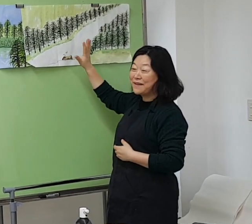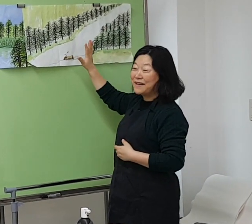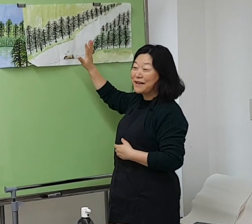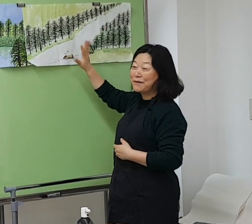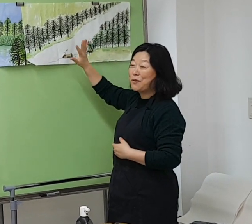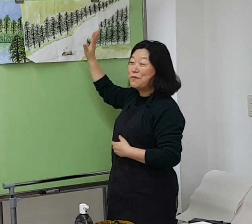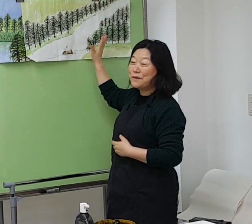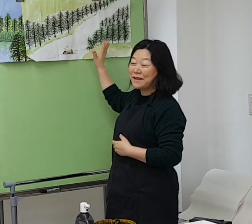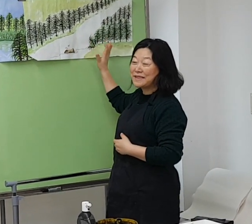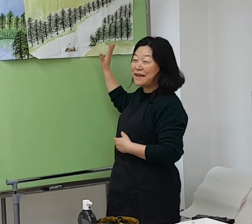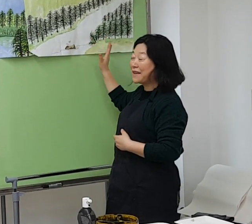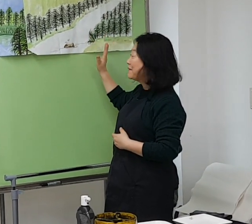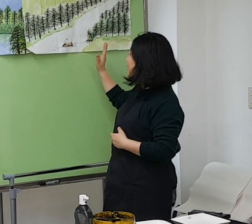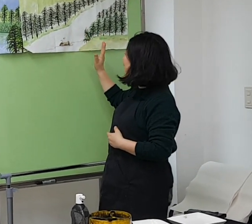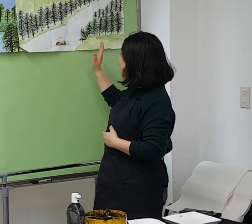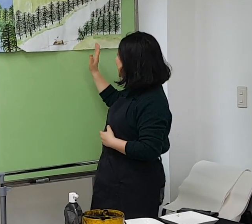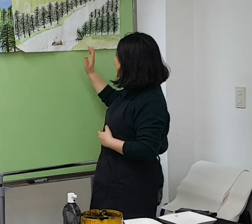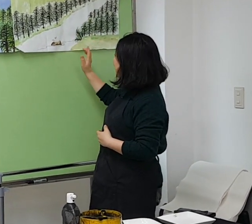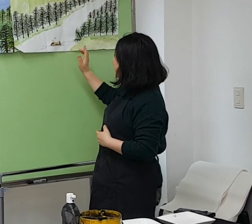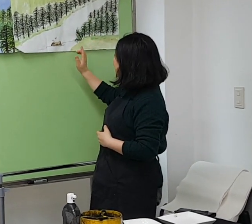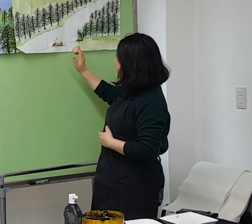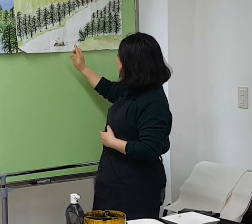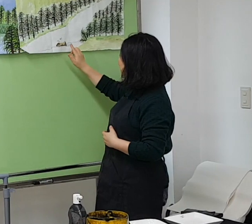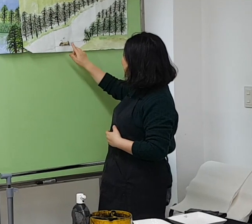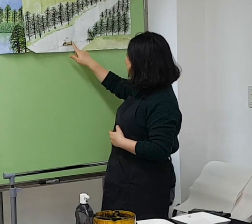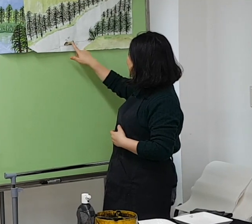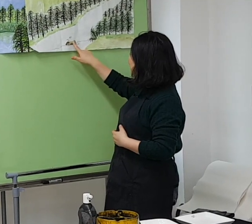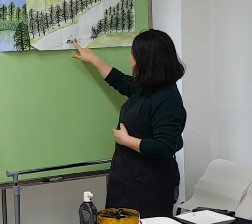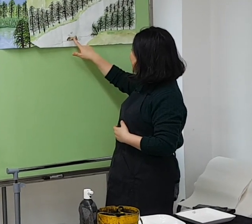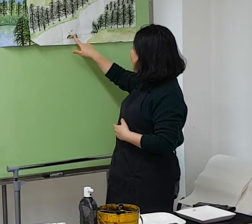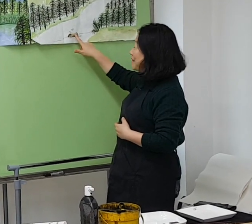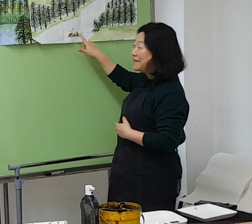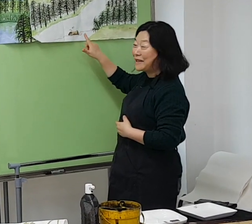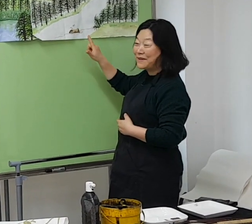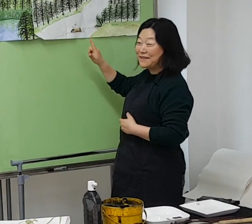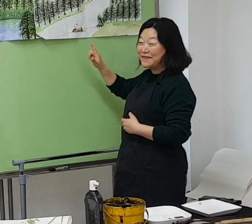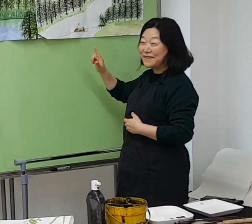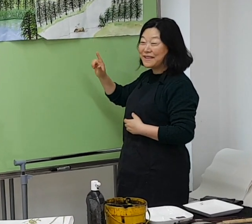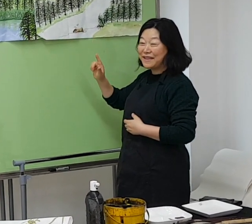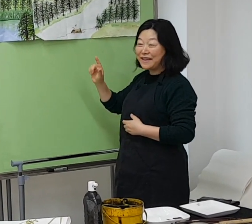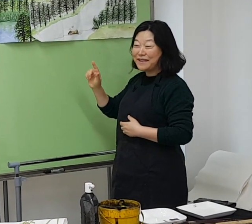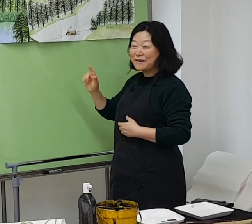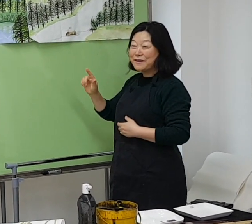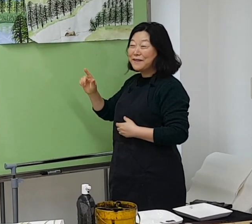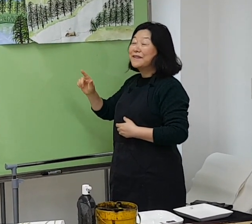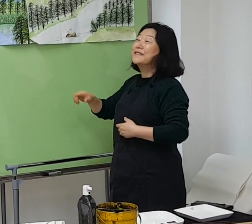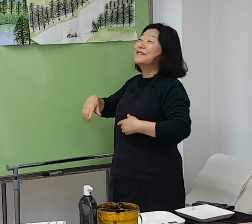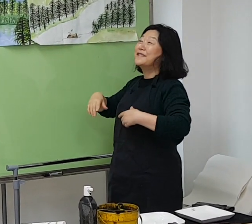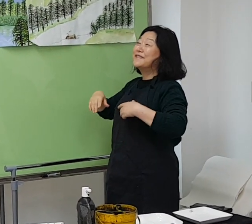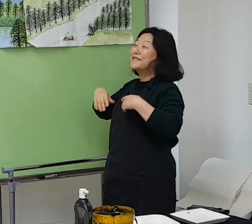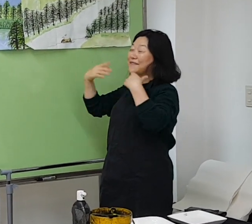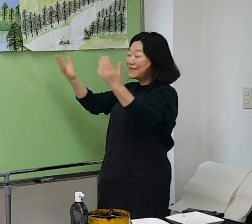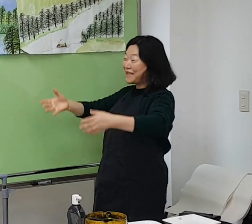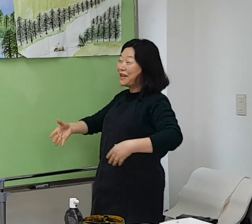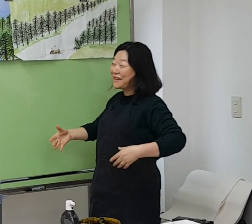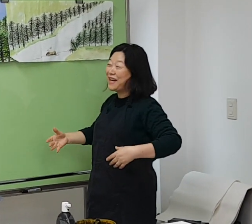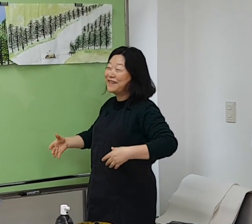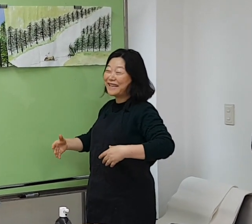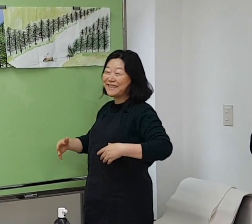봄을 향상했고요. 여기 여기 여기 바위는 내놨냐 하면은 제가 그 새가 태어나는